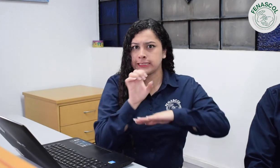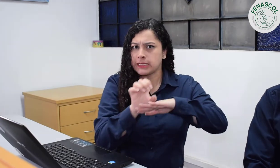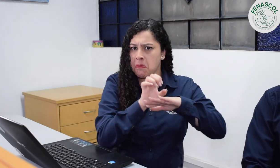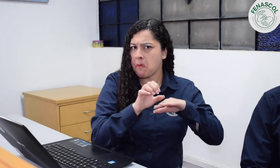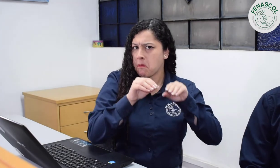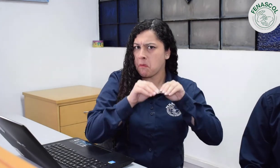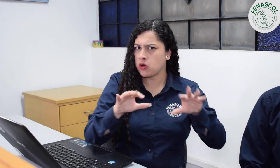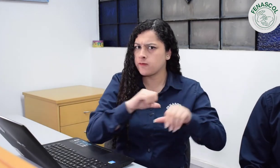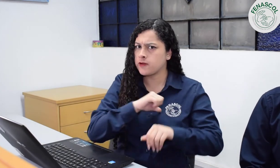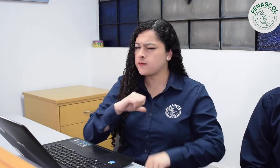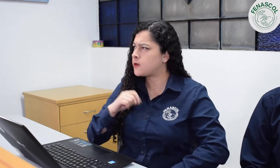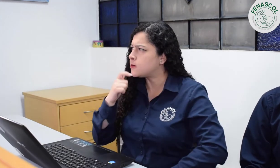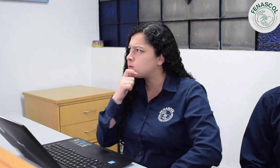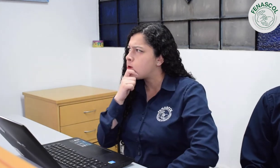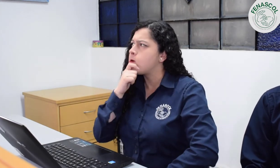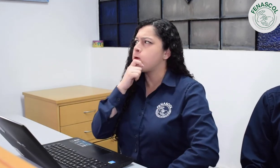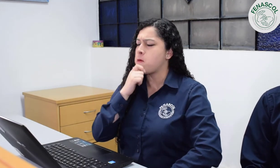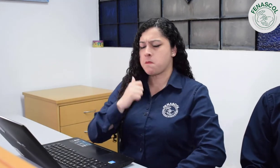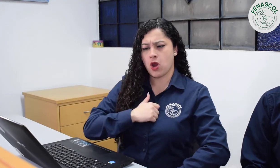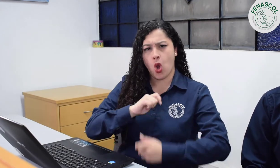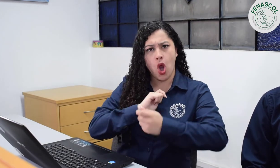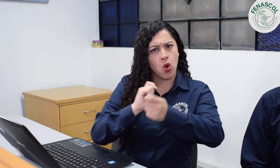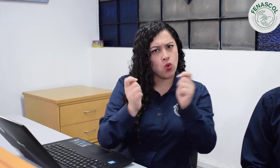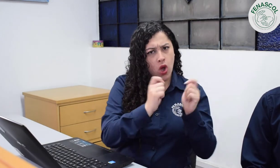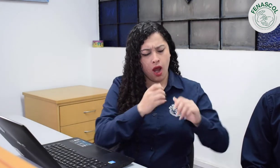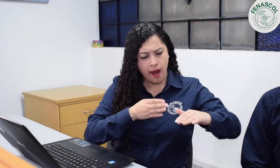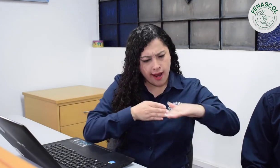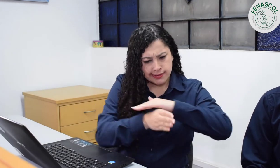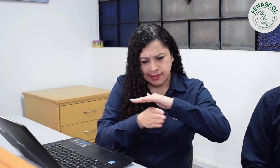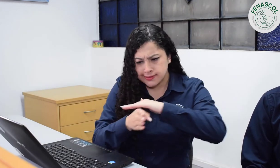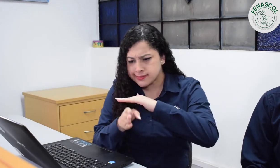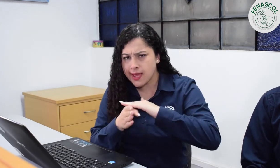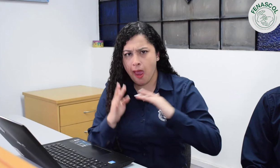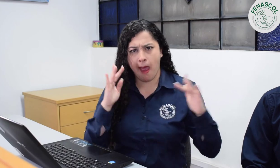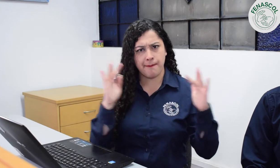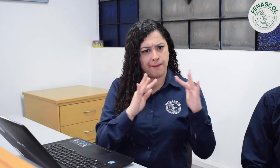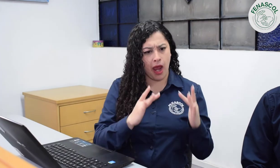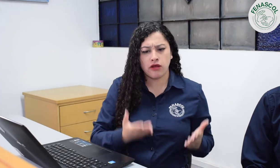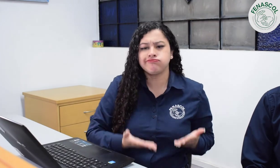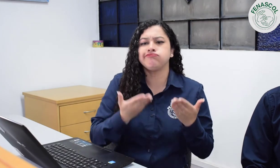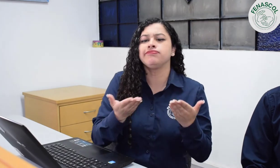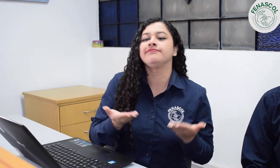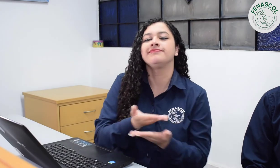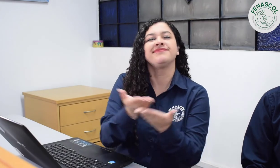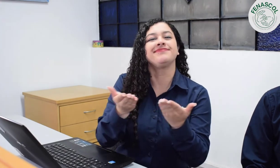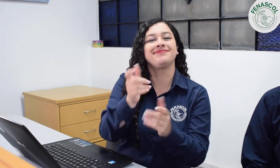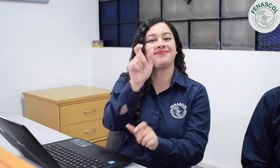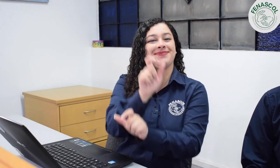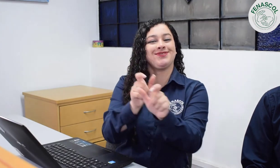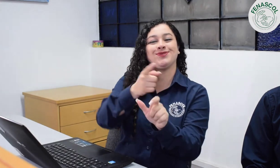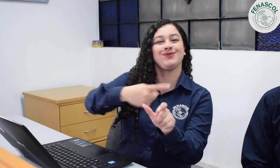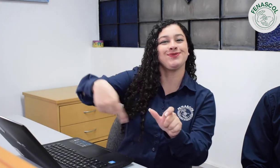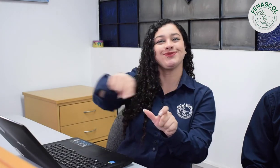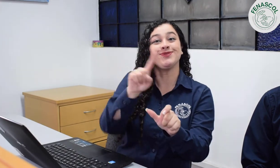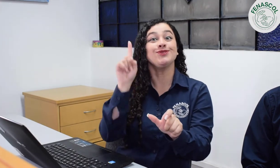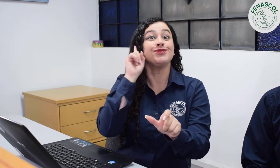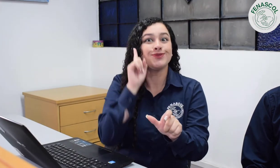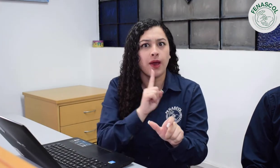accesibles para las personas sordas, garantizando el ejercicio pleno de sus derechos y contribuyendo así